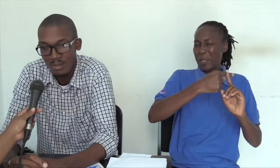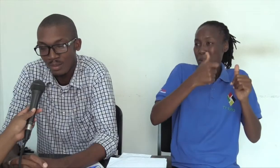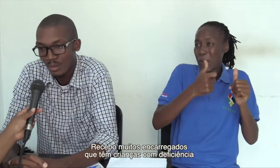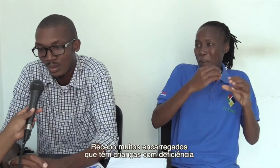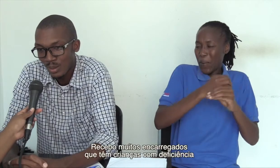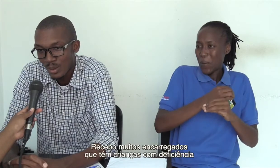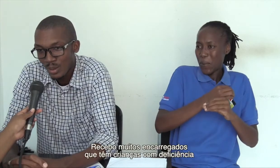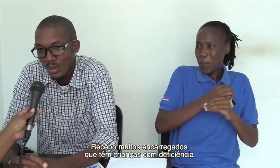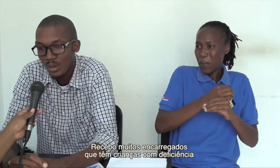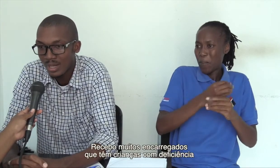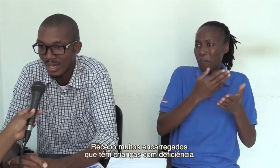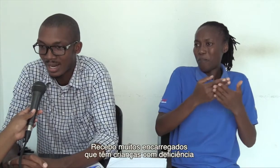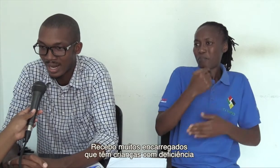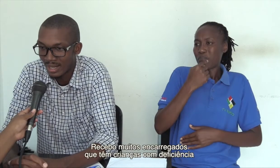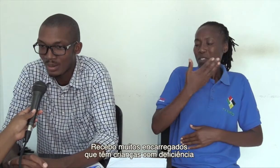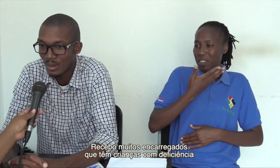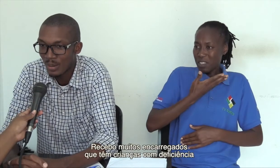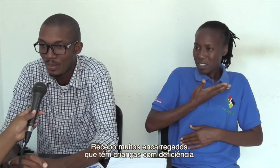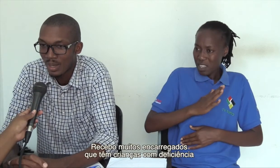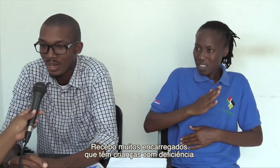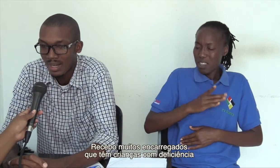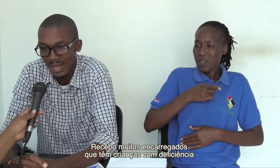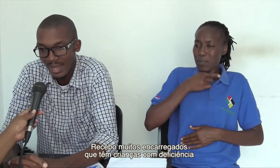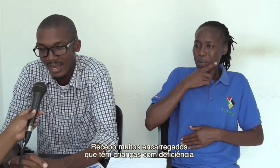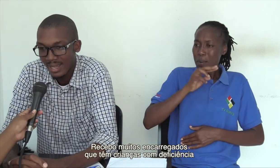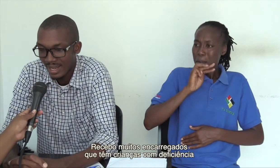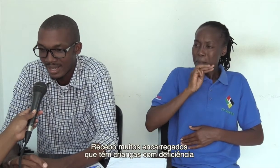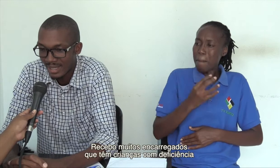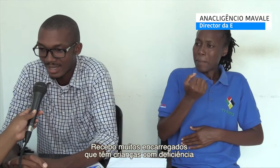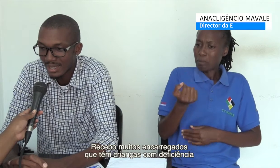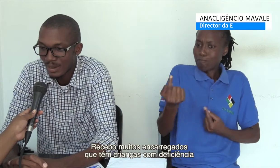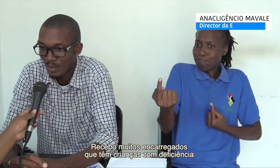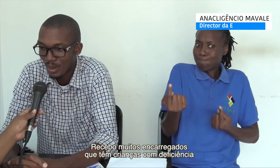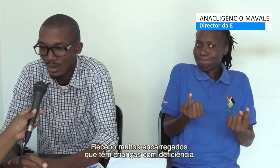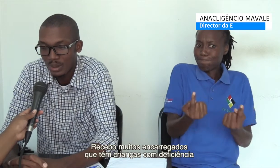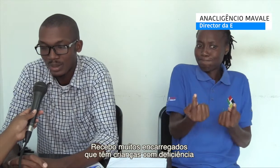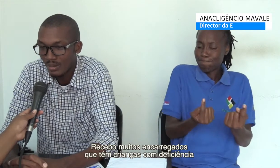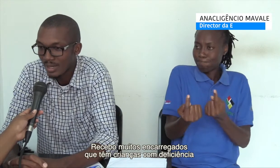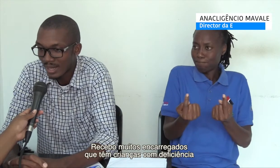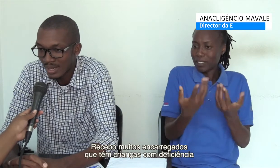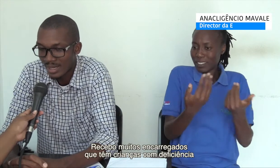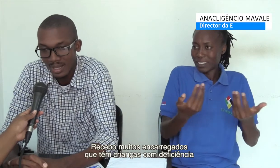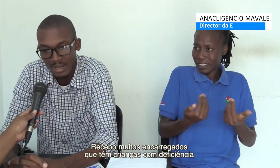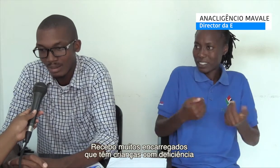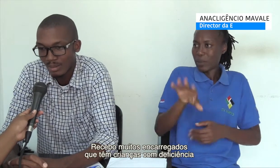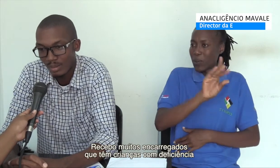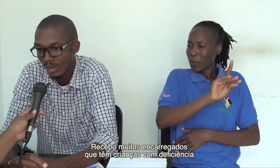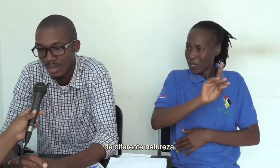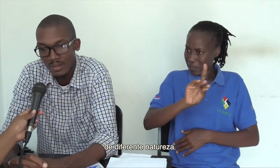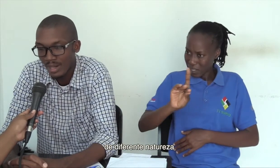Recebo muitos encarregados que têm crianças com deficiência de diferente